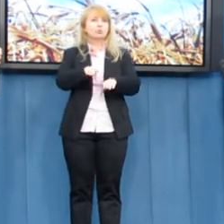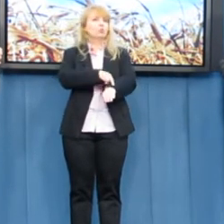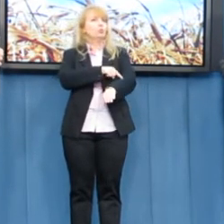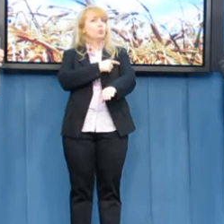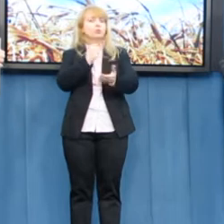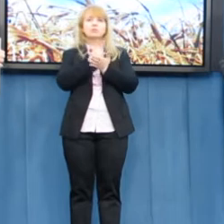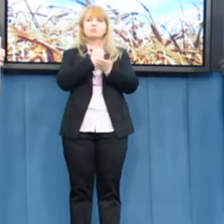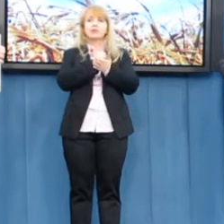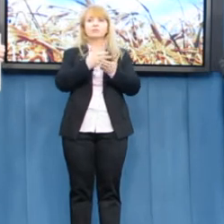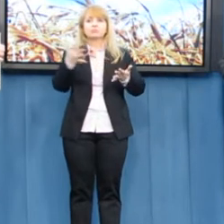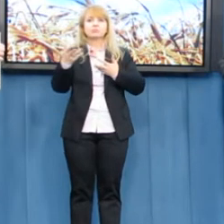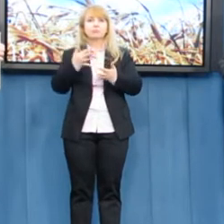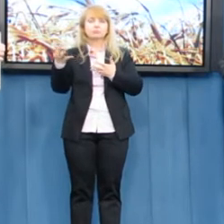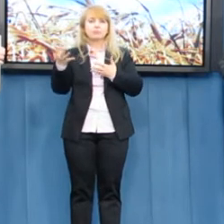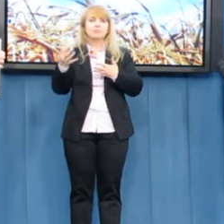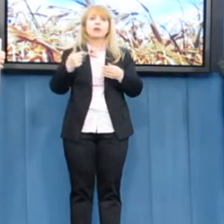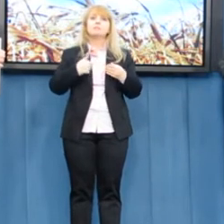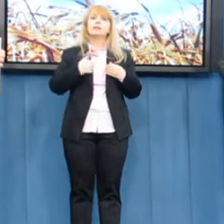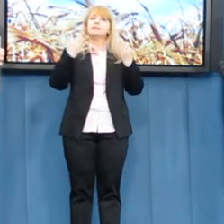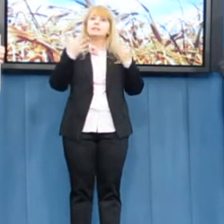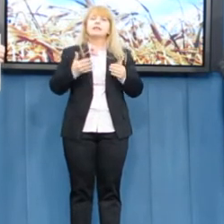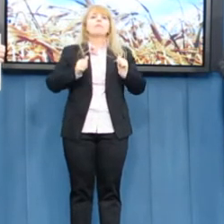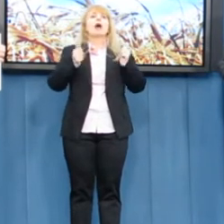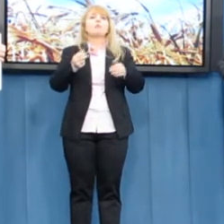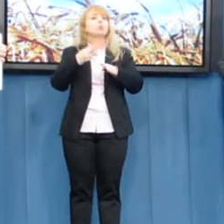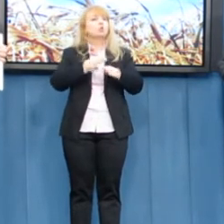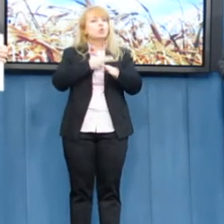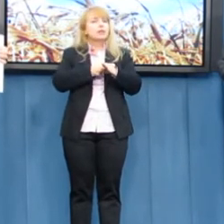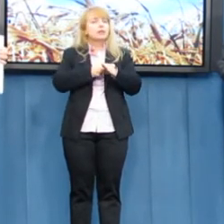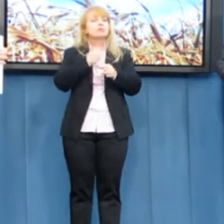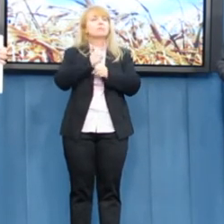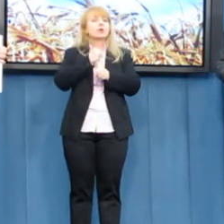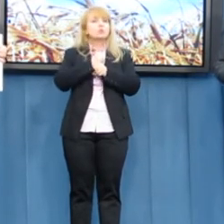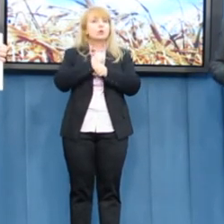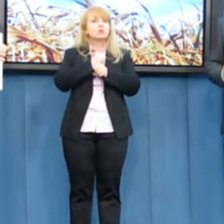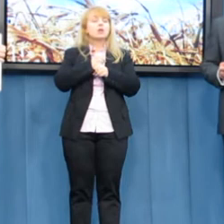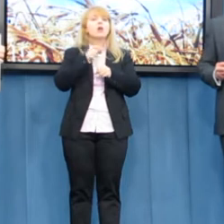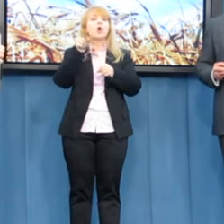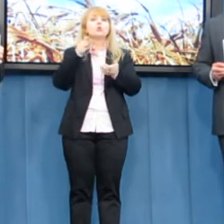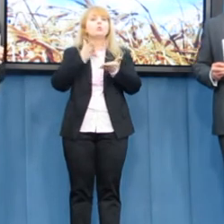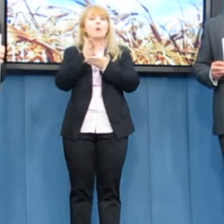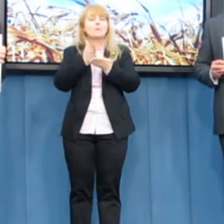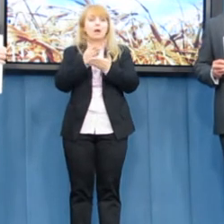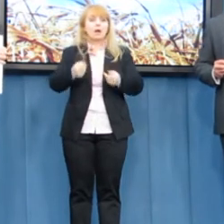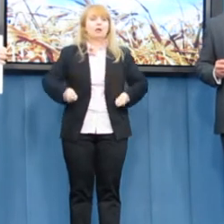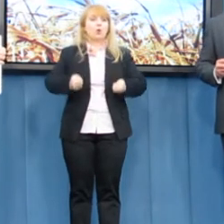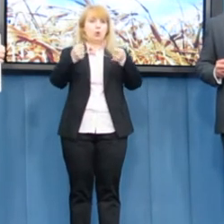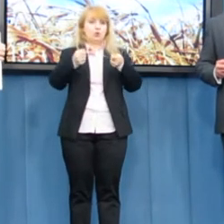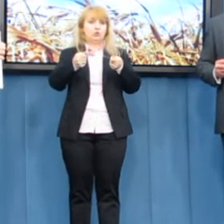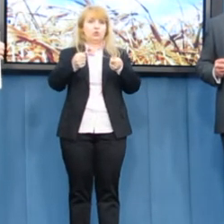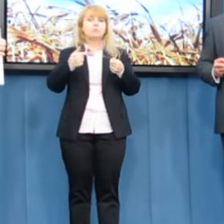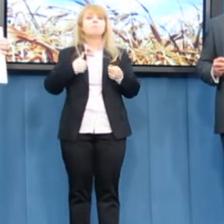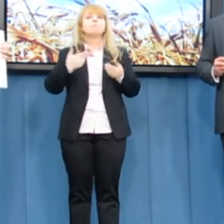cholerni urzędnicy mają wyjść do rolnika. My odwracamy ten system, który do tej pory funkcjonował przez Polskie